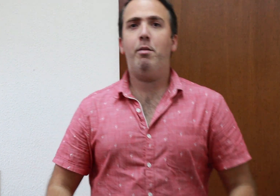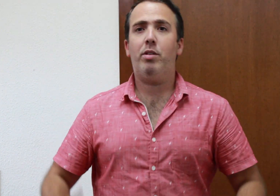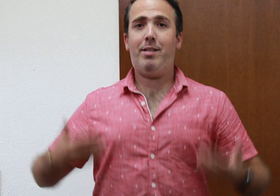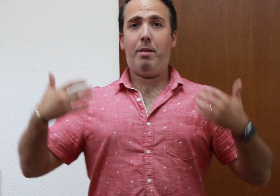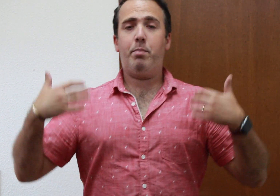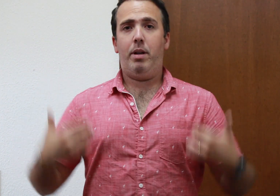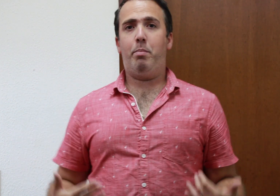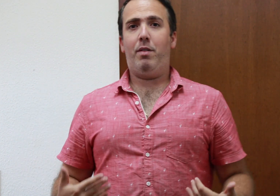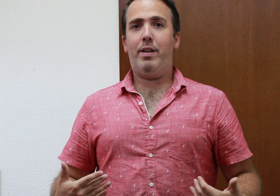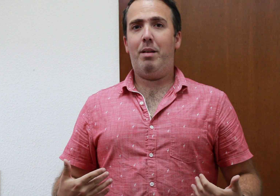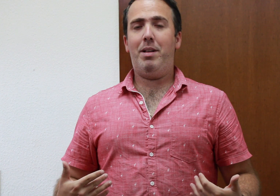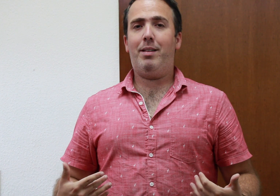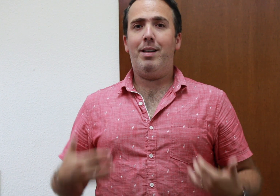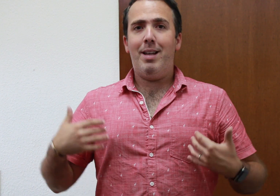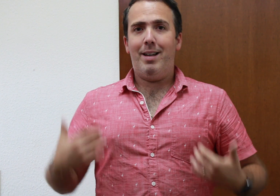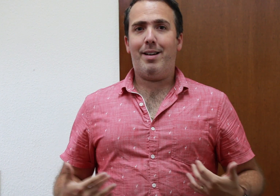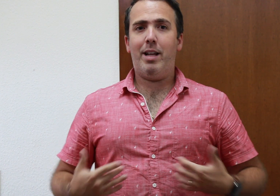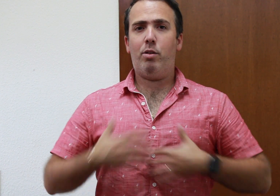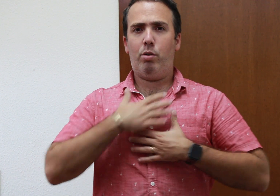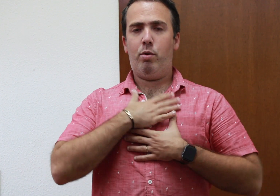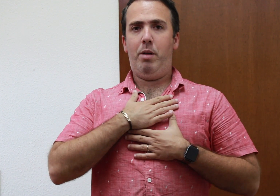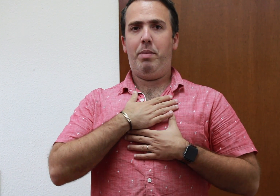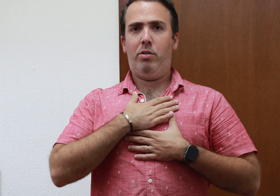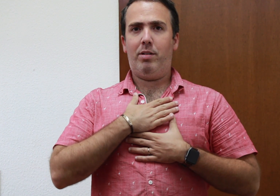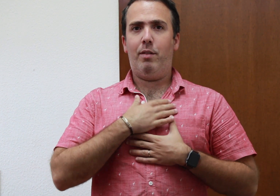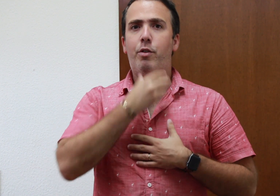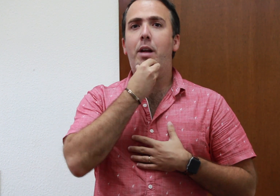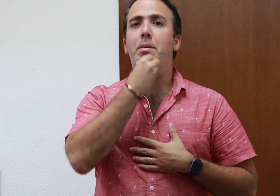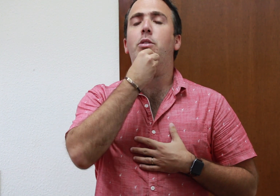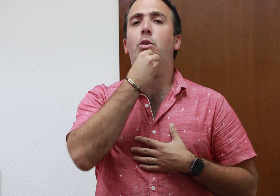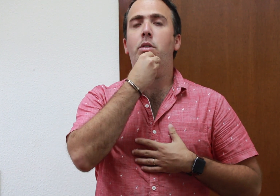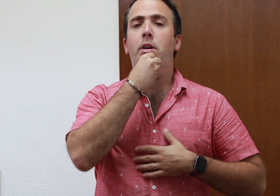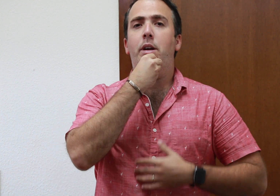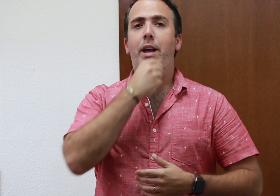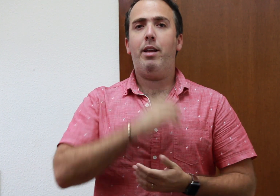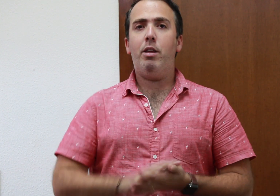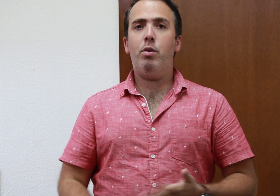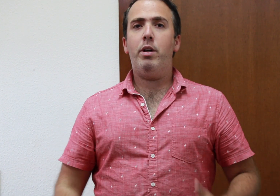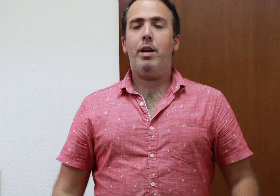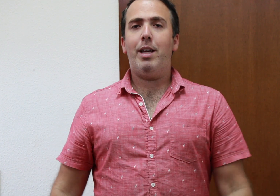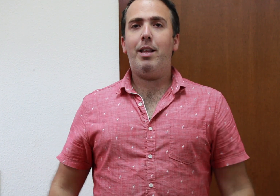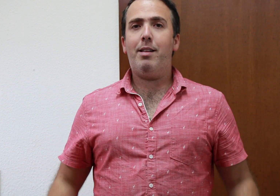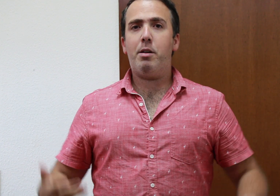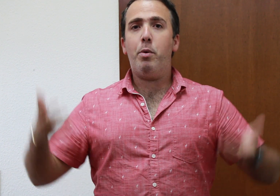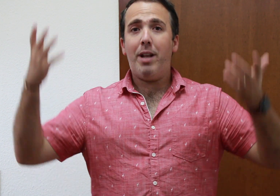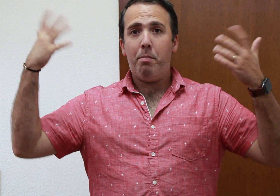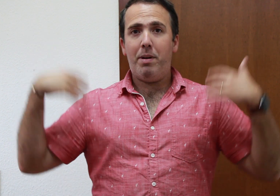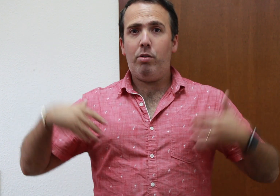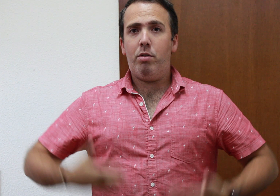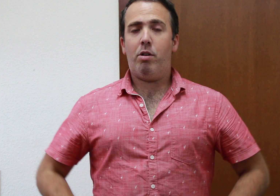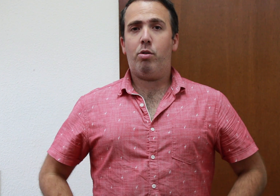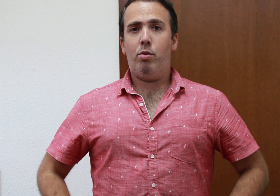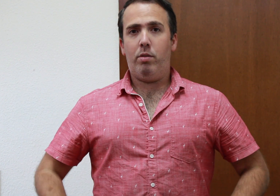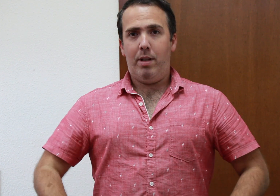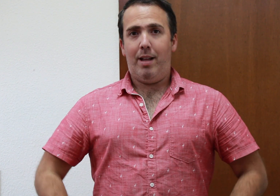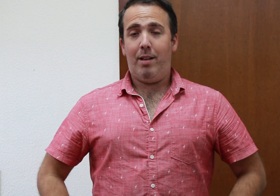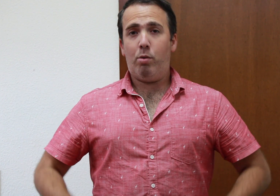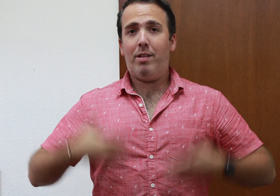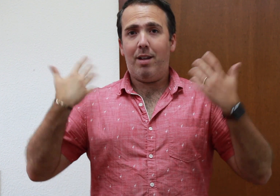Debemos estar perfectamente rectos con el pecho hacia afuera, el mentón erguido y distribuir el peso de la cintura hacia